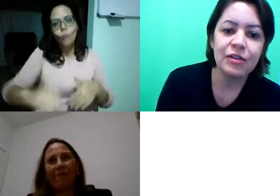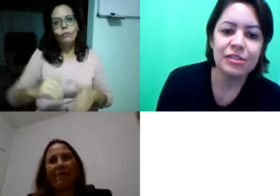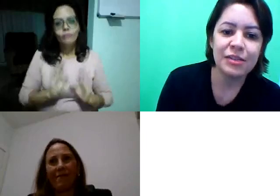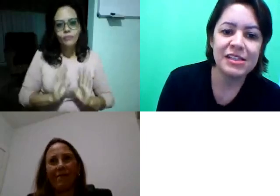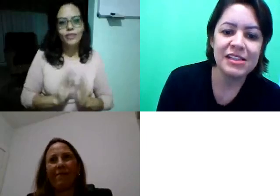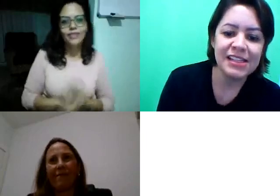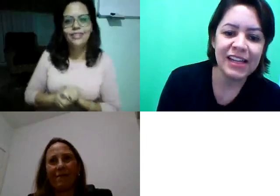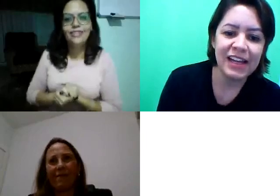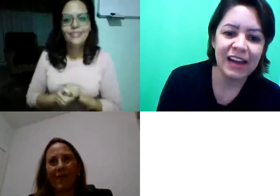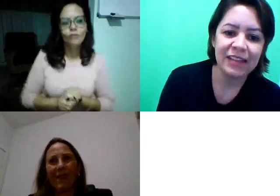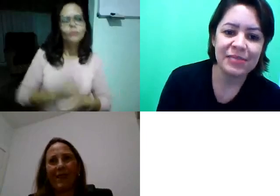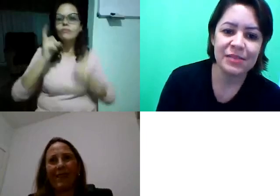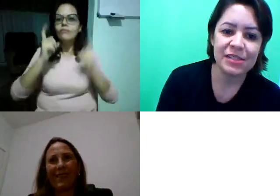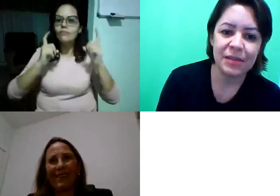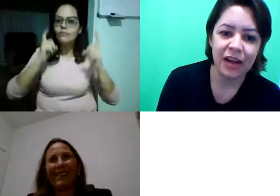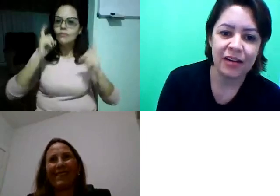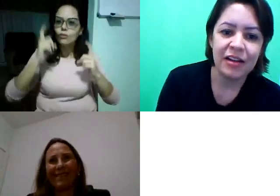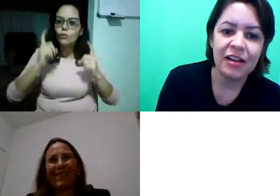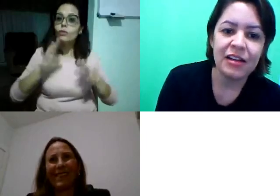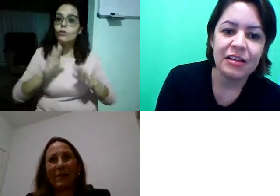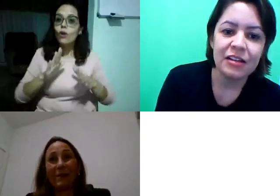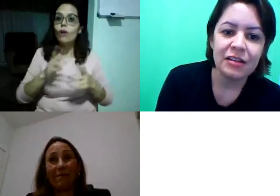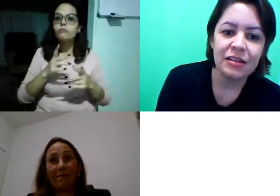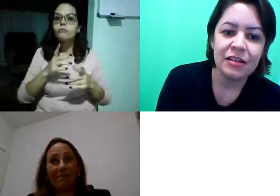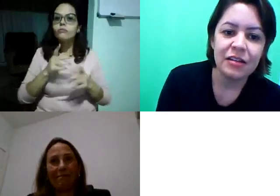então, a precisa acelerar, precisamos caminhar.